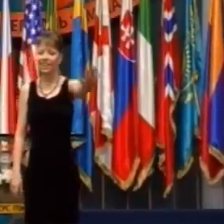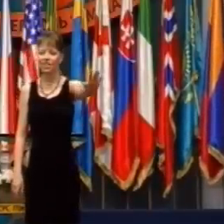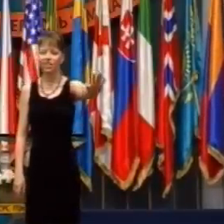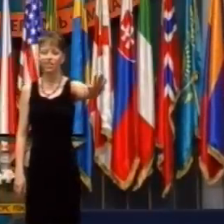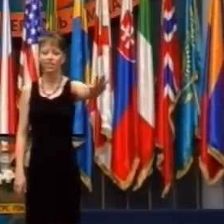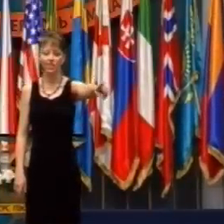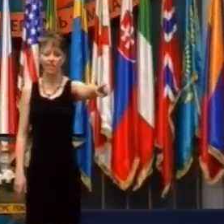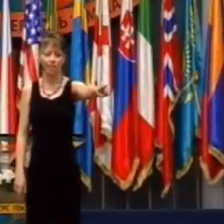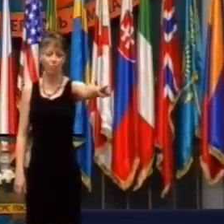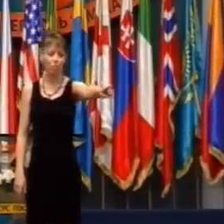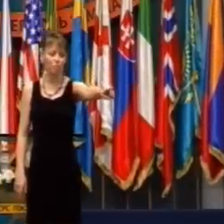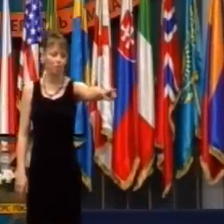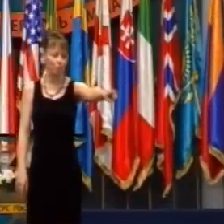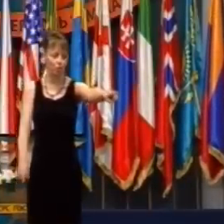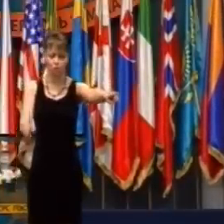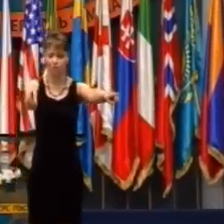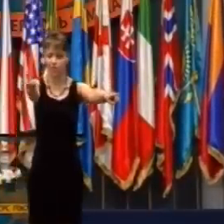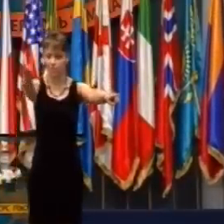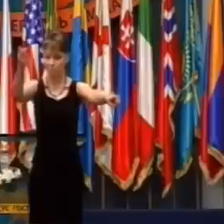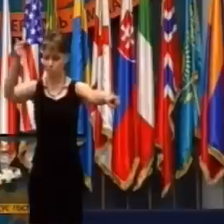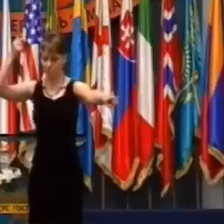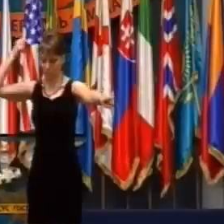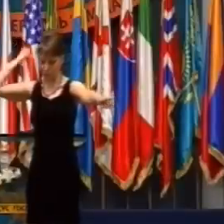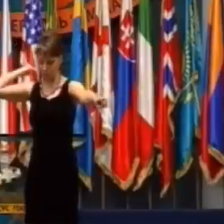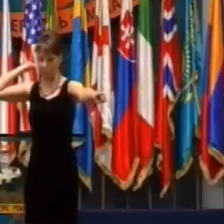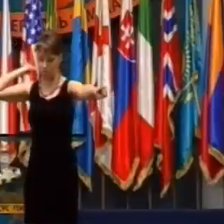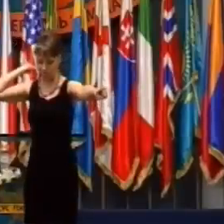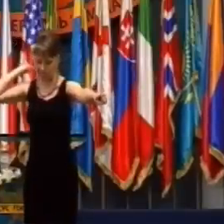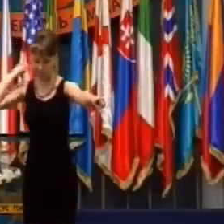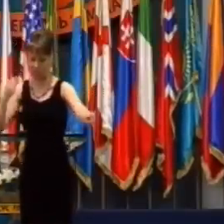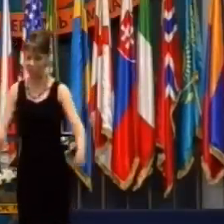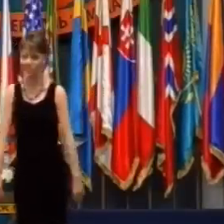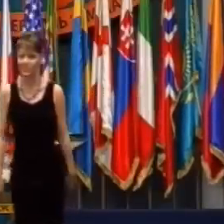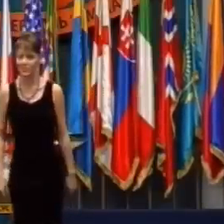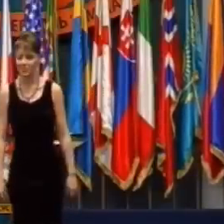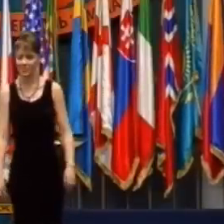Nechal som ho čakať, kým vedľa neho neprešlo 25 aut.